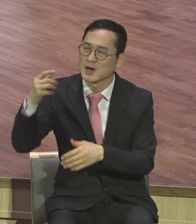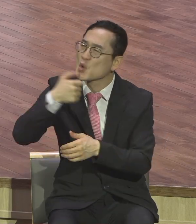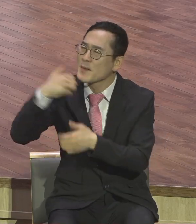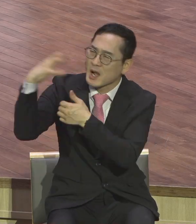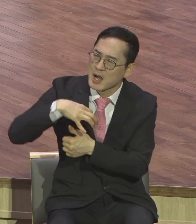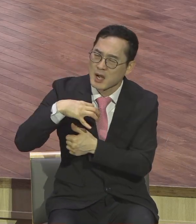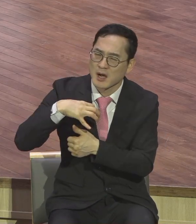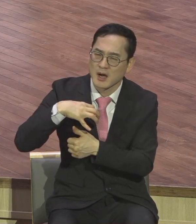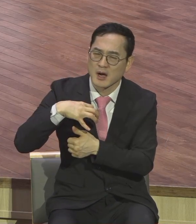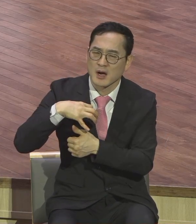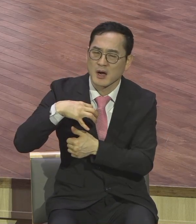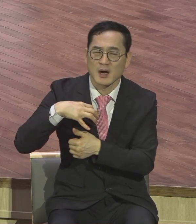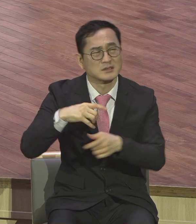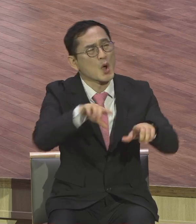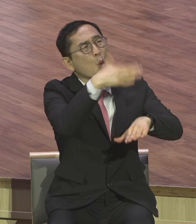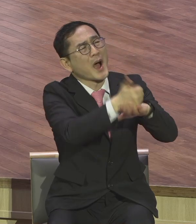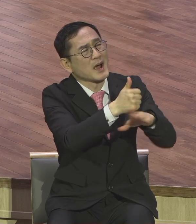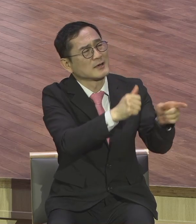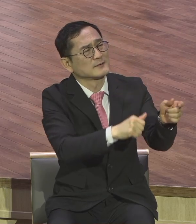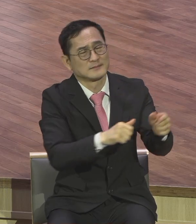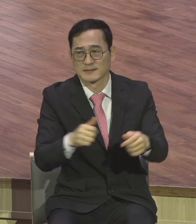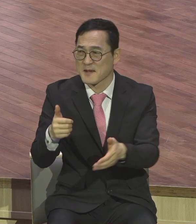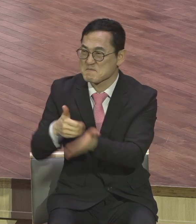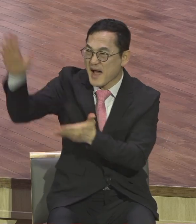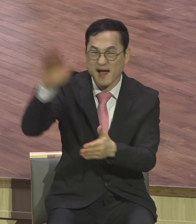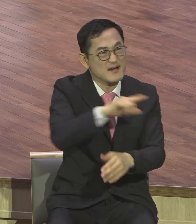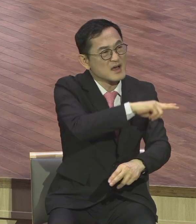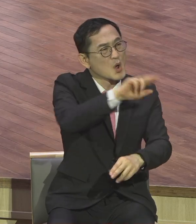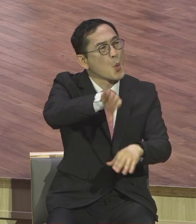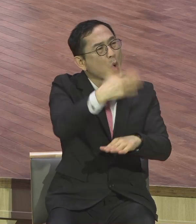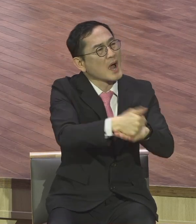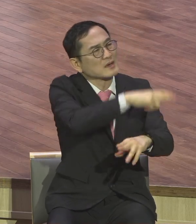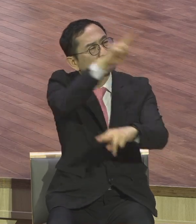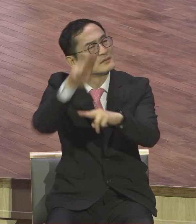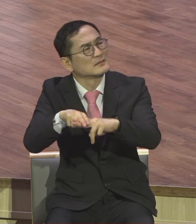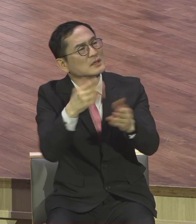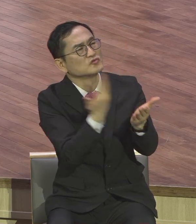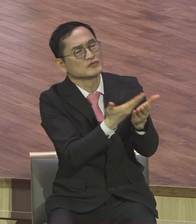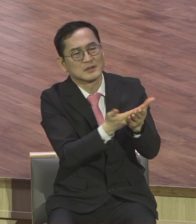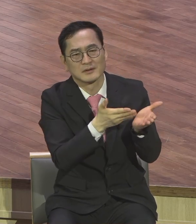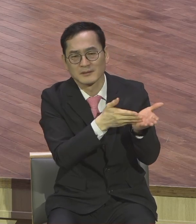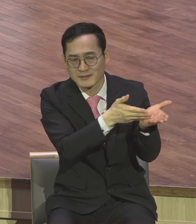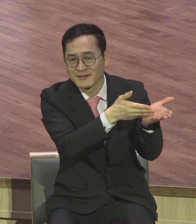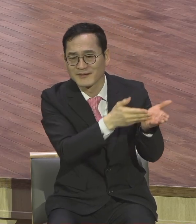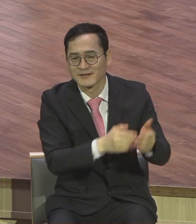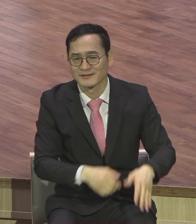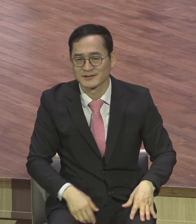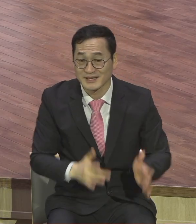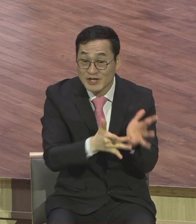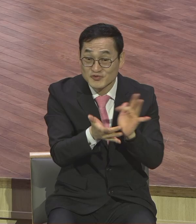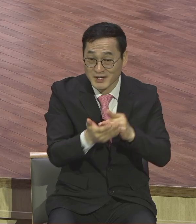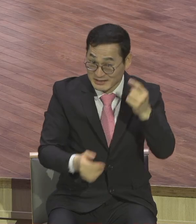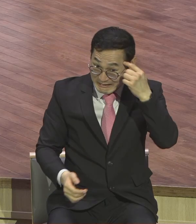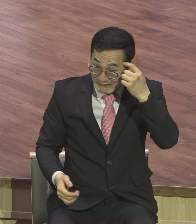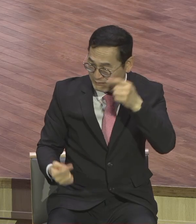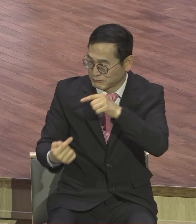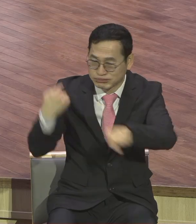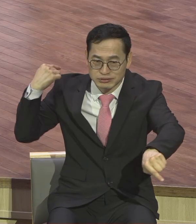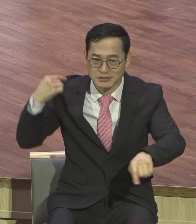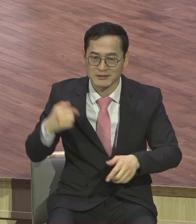영적으로 보면 완전히 달라요 예수님과 동상이몽입니다 그렇게 볼 수 있어요 지금 현장에는 이런